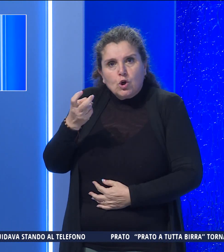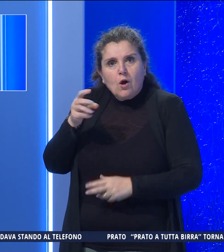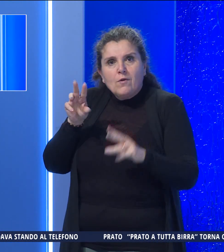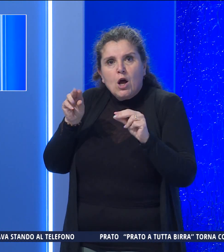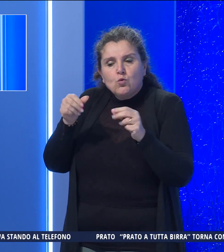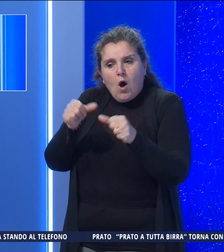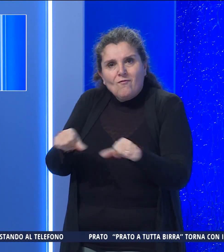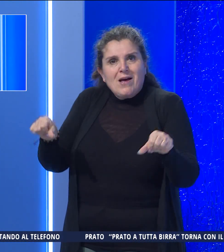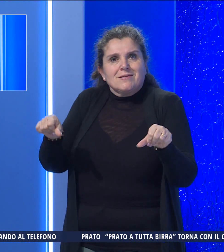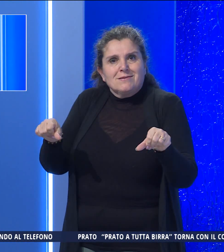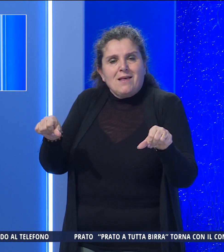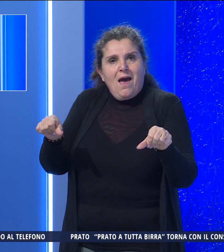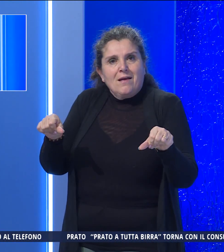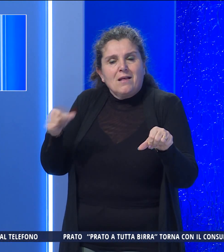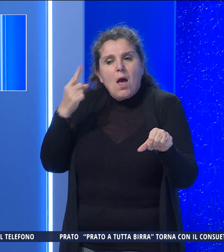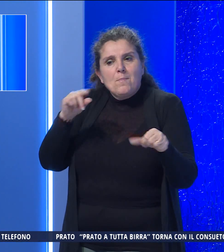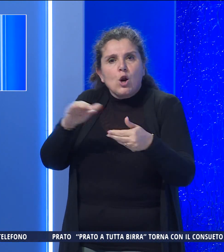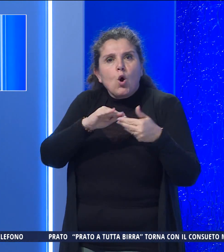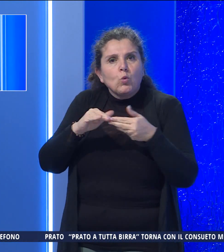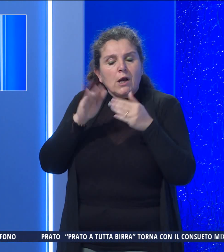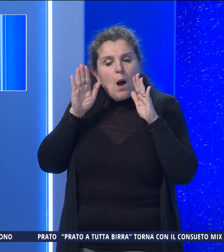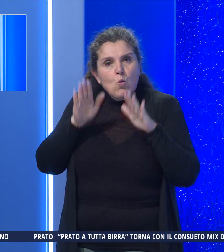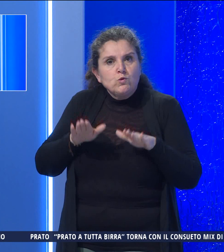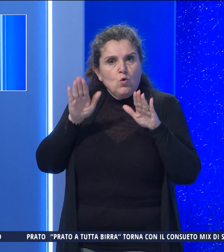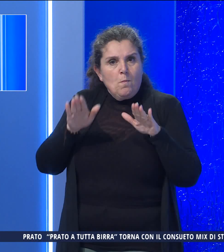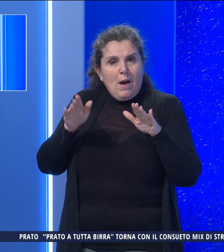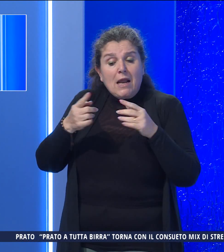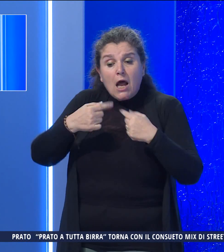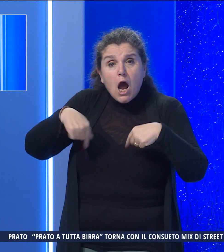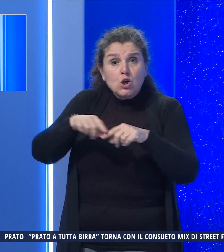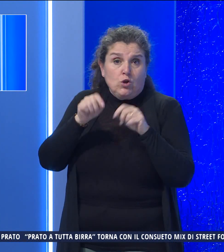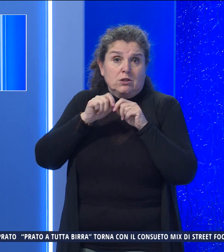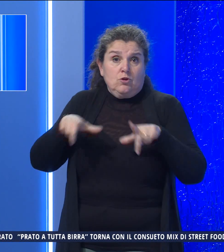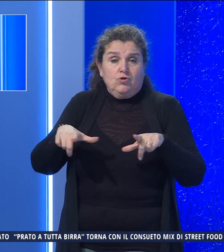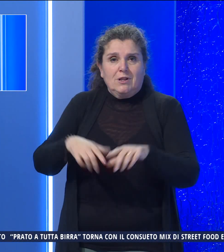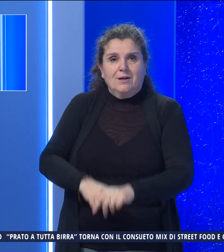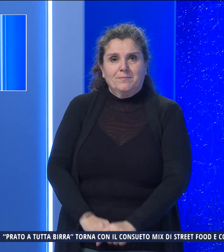nuova moschea della comunità musulmana della nostra città.